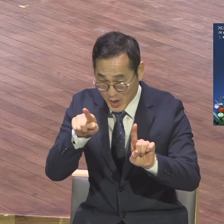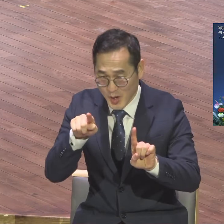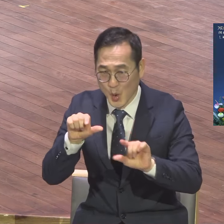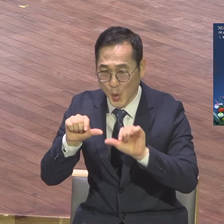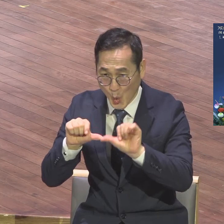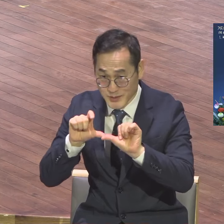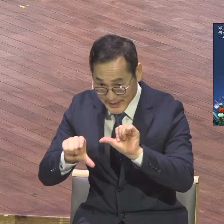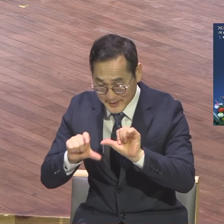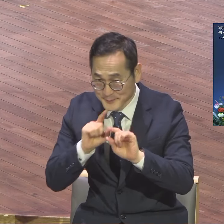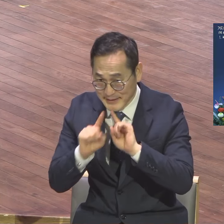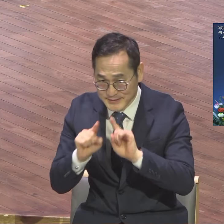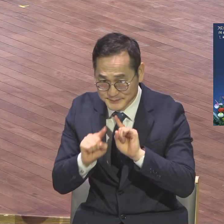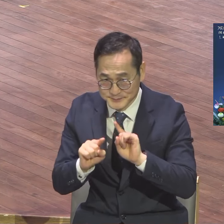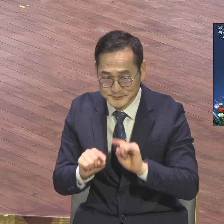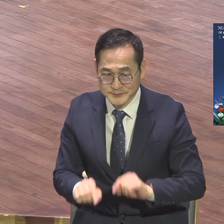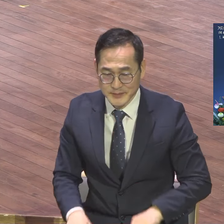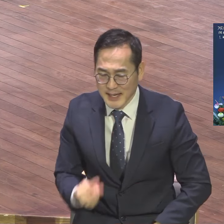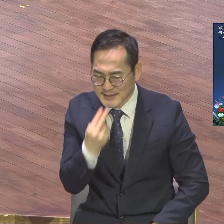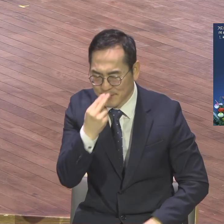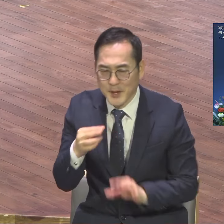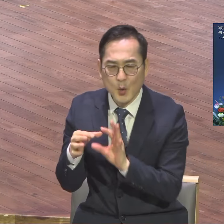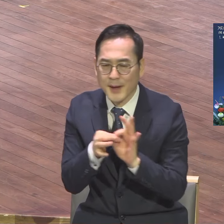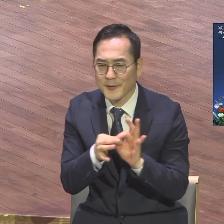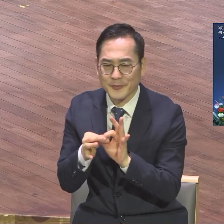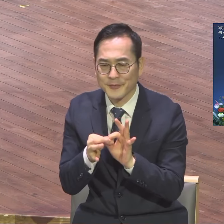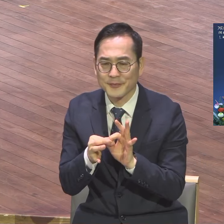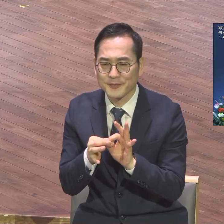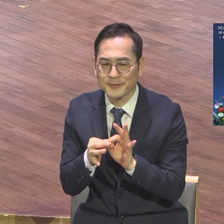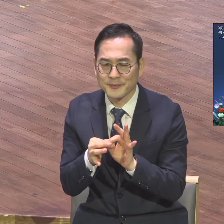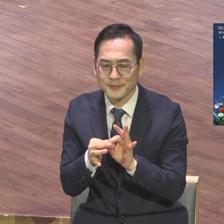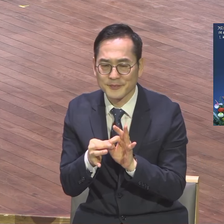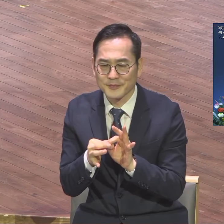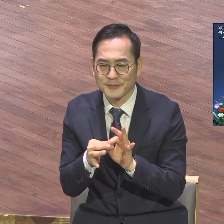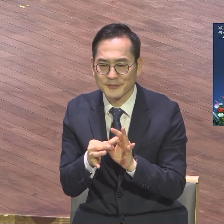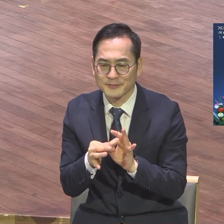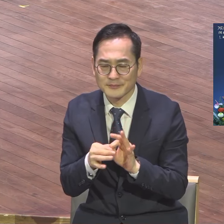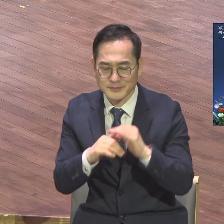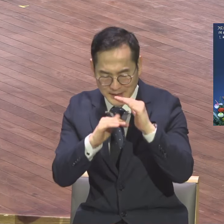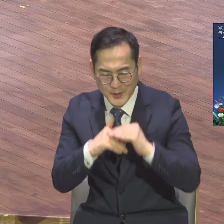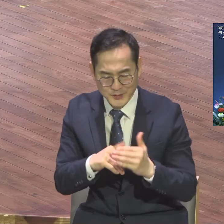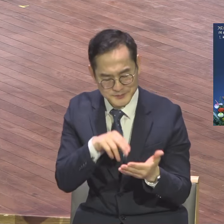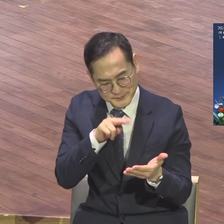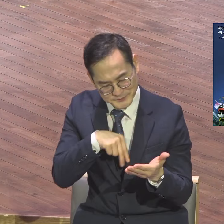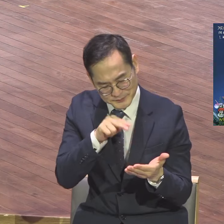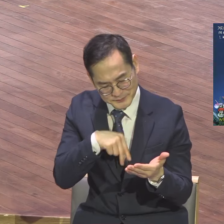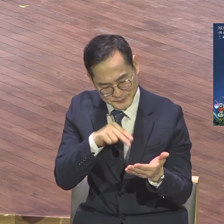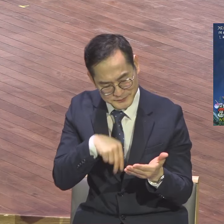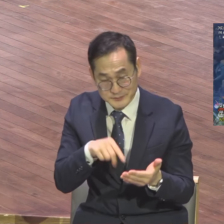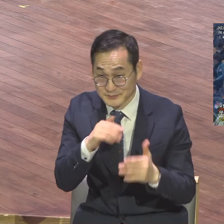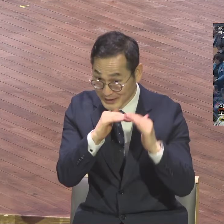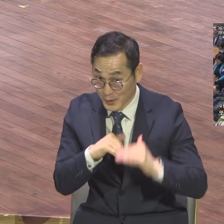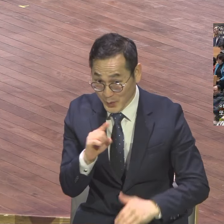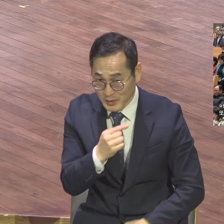어려울 때마다 힘들 때마다 묵상하면서 그렇게 암송을 했는데 또 정거는 이것이 하나님 우리에게